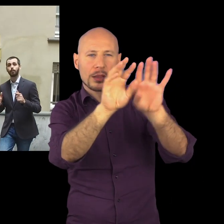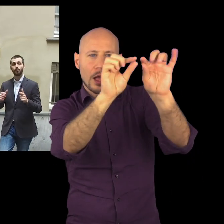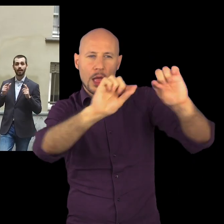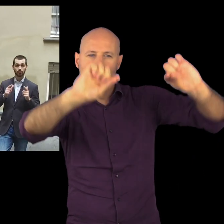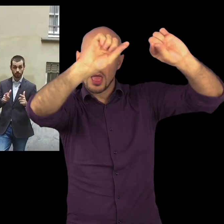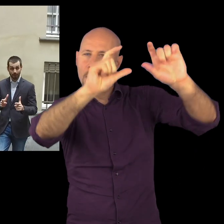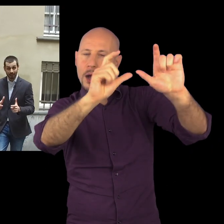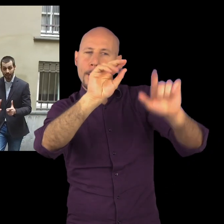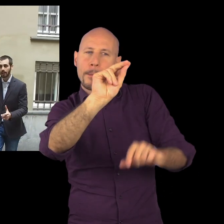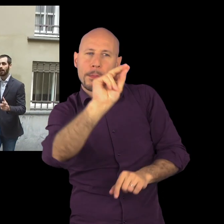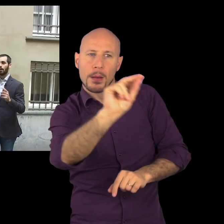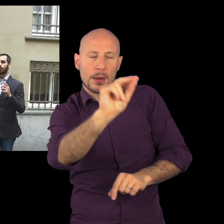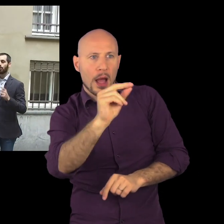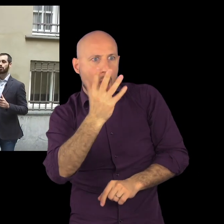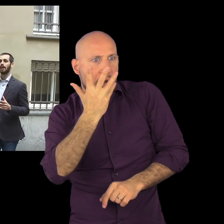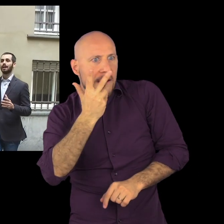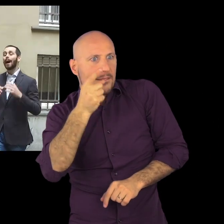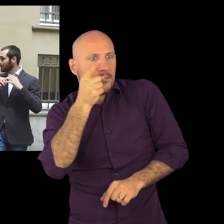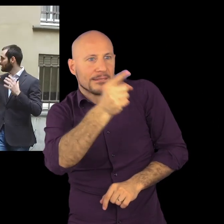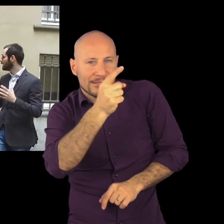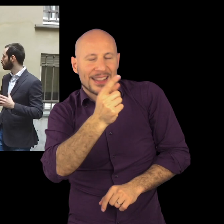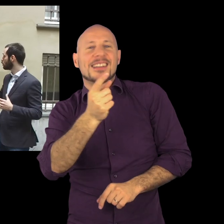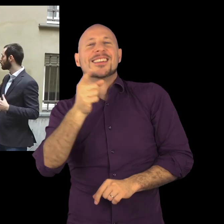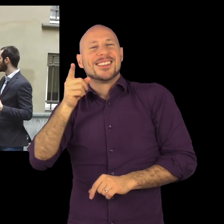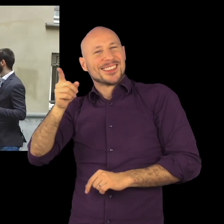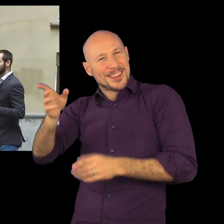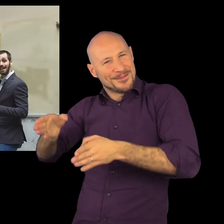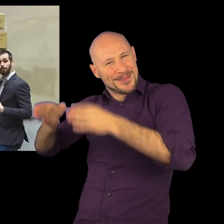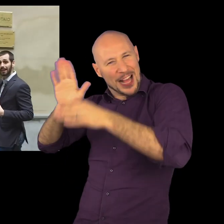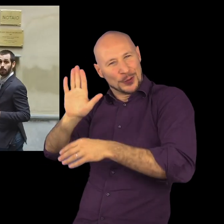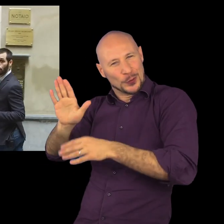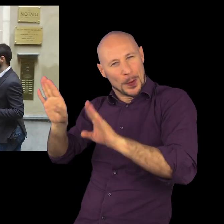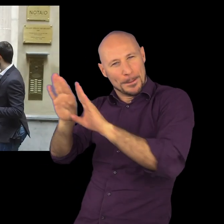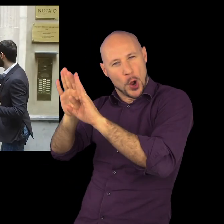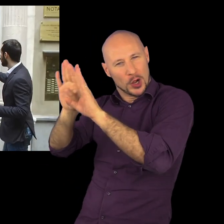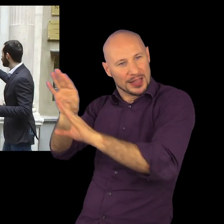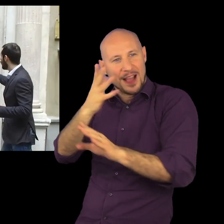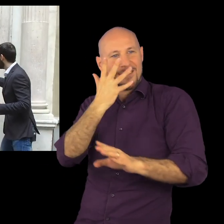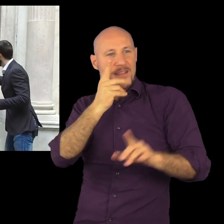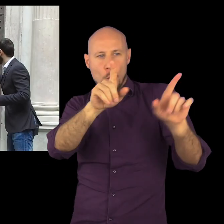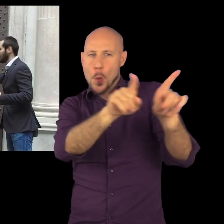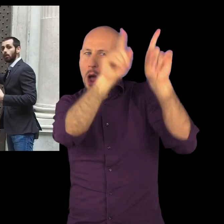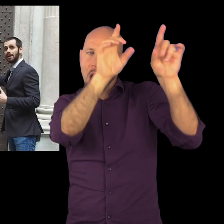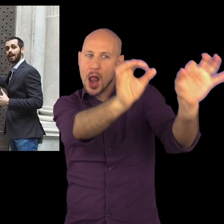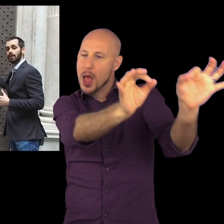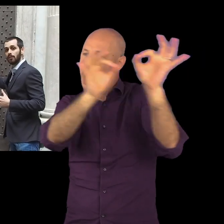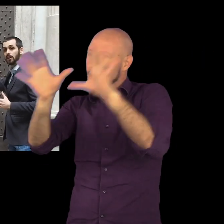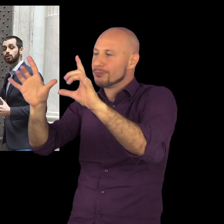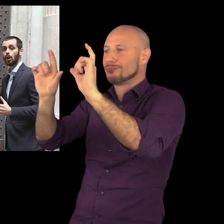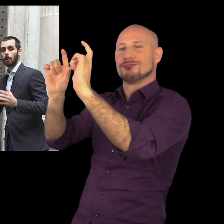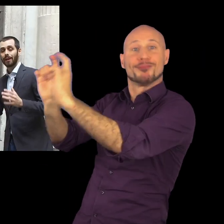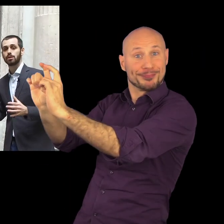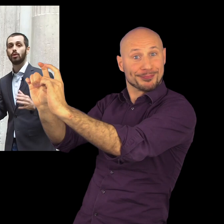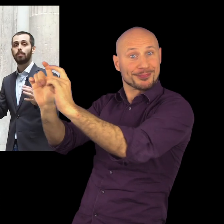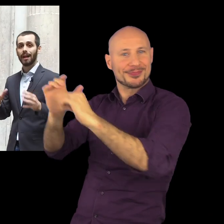chiese che il proprio palazzo in Spagna fosse abbellito con dei battiporta uguali a quelli che aveva